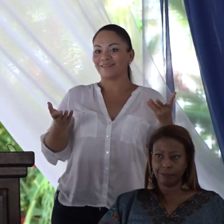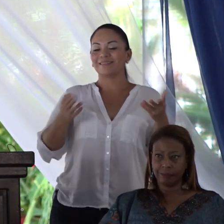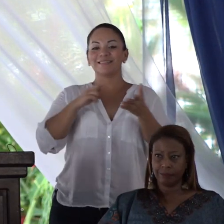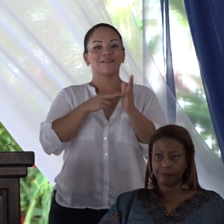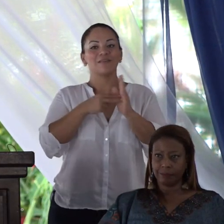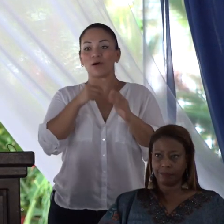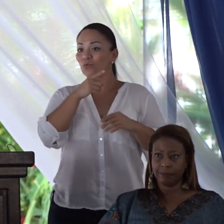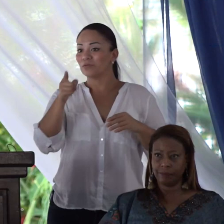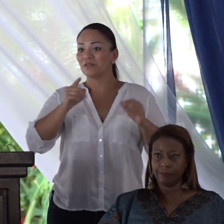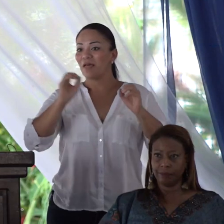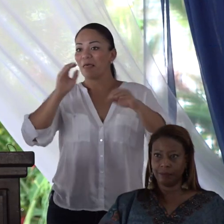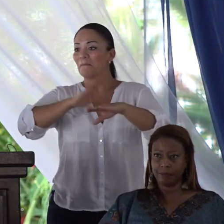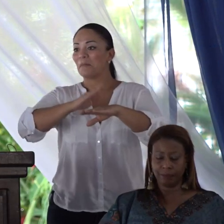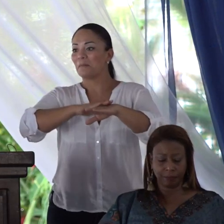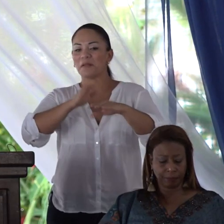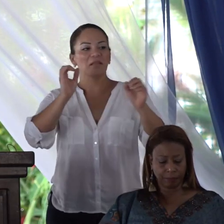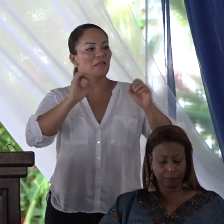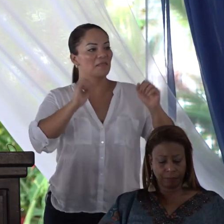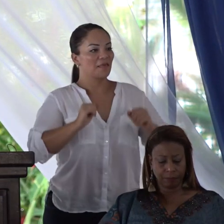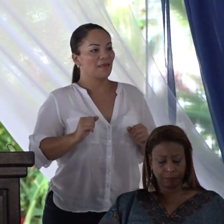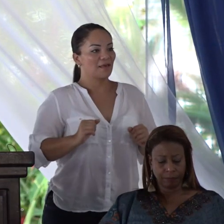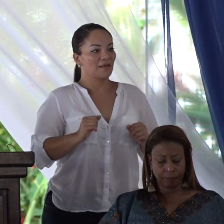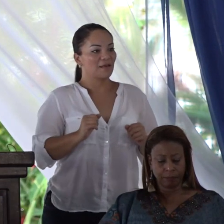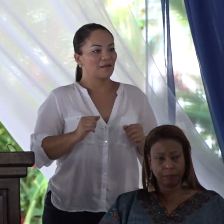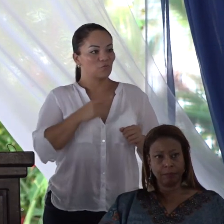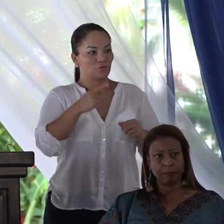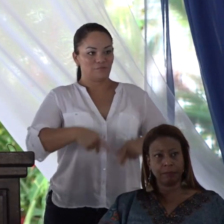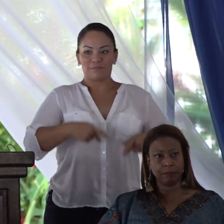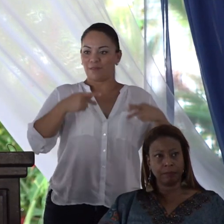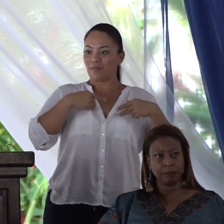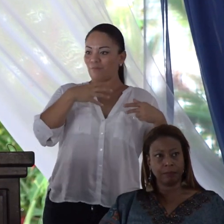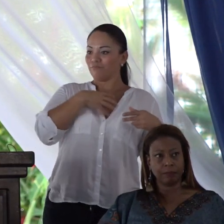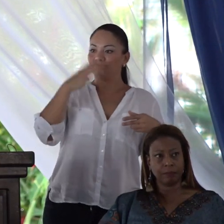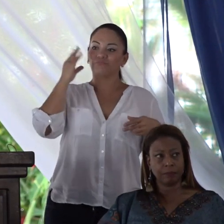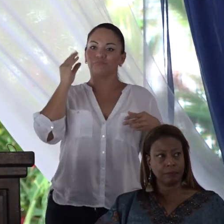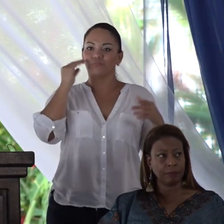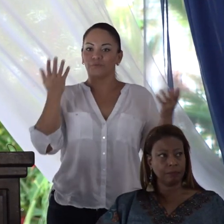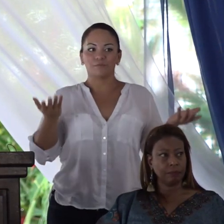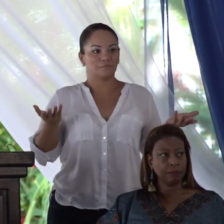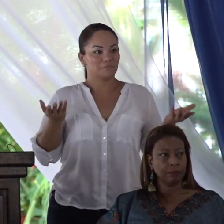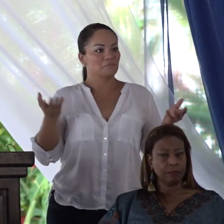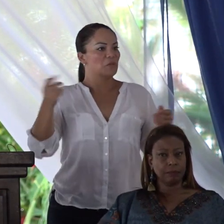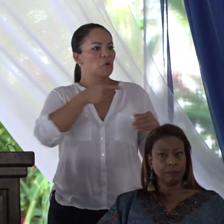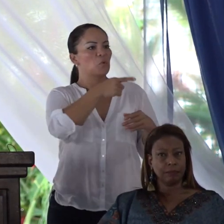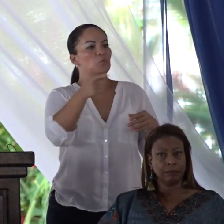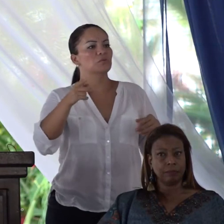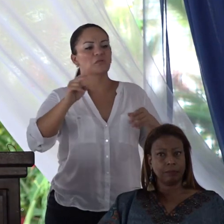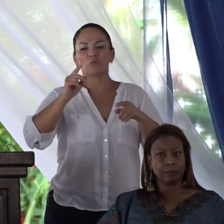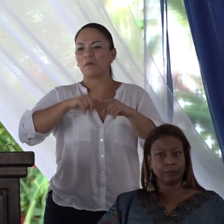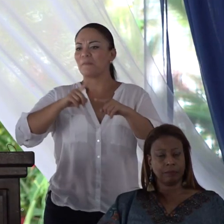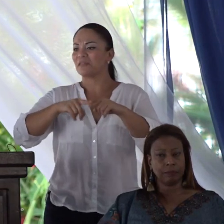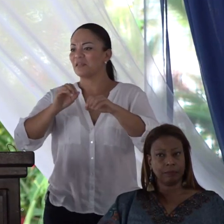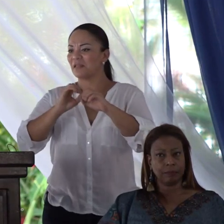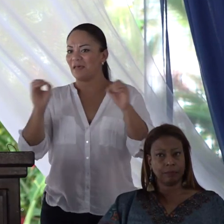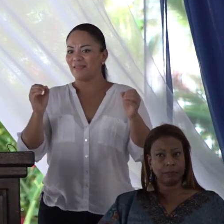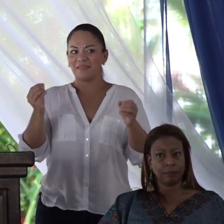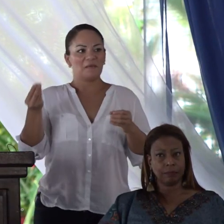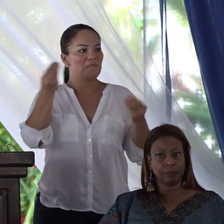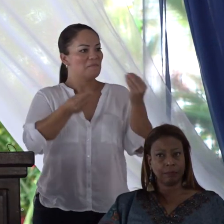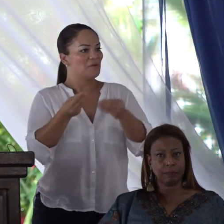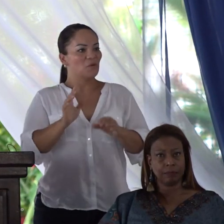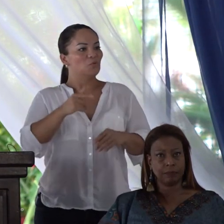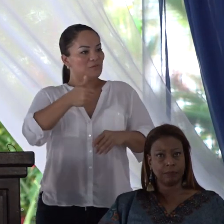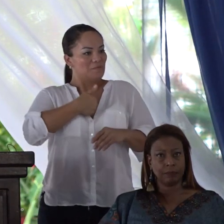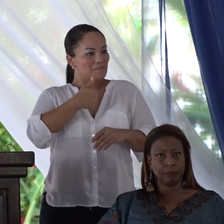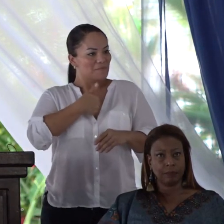pedirle permiso a nadie para vivir su vida. Ya no dependen de nadie más que